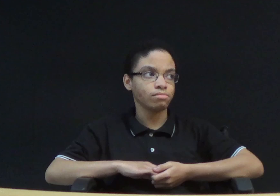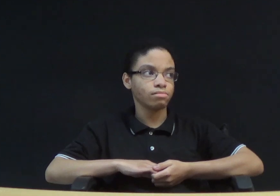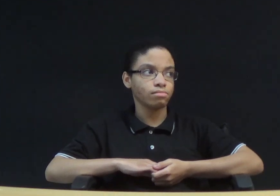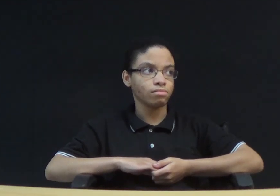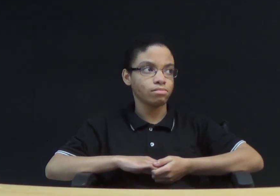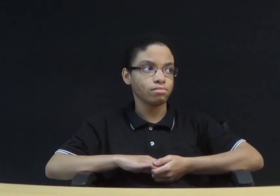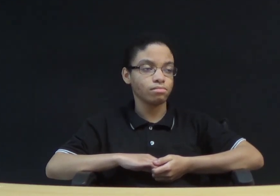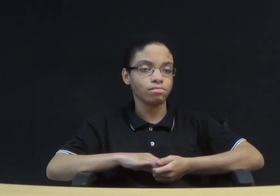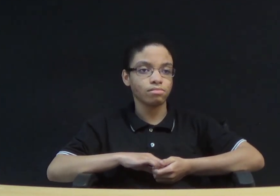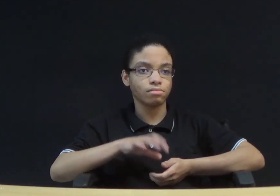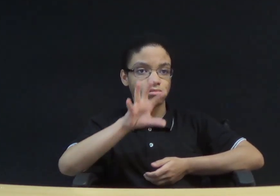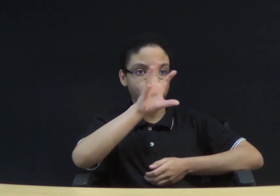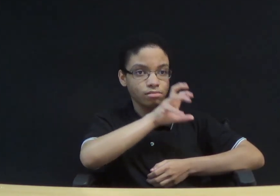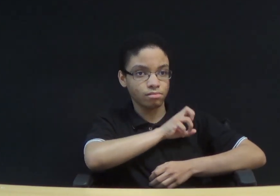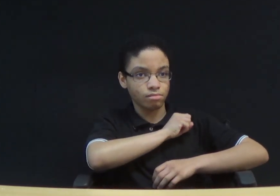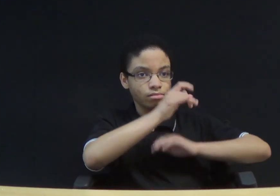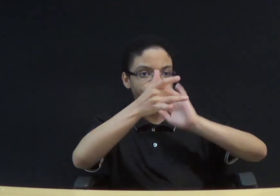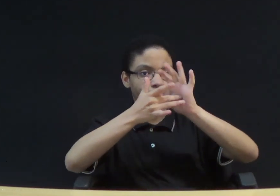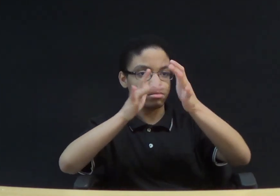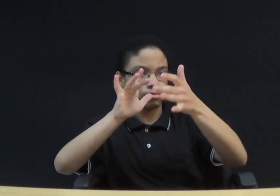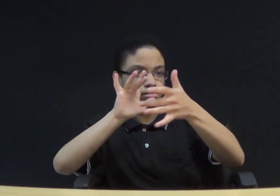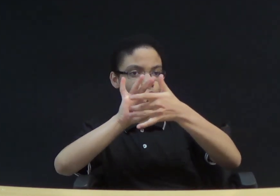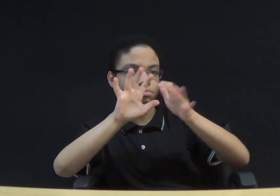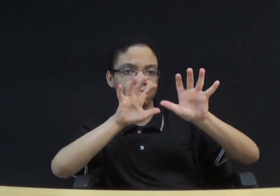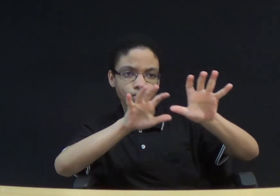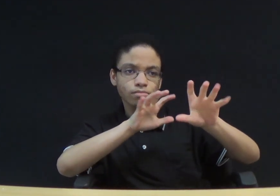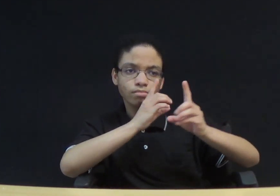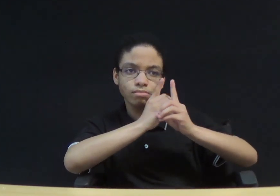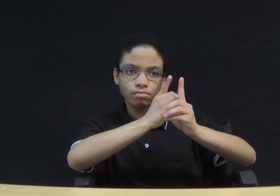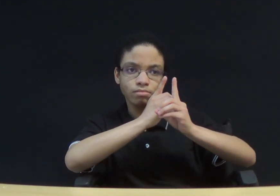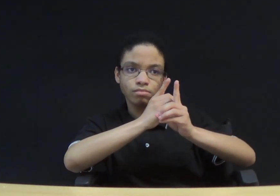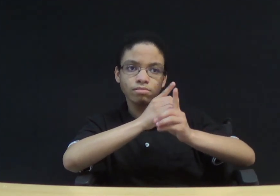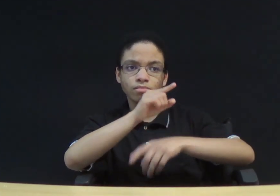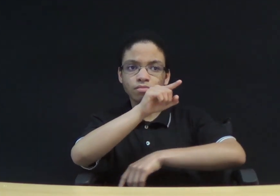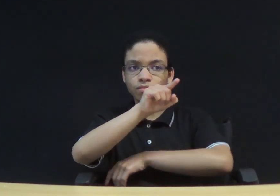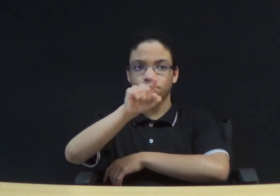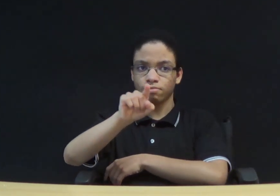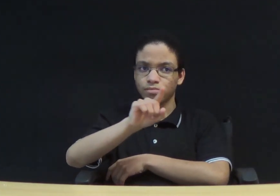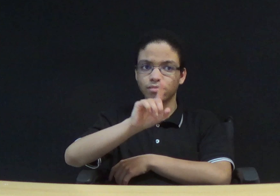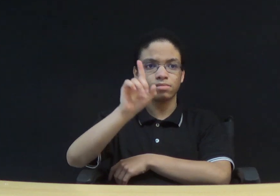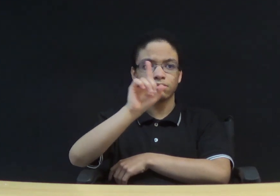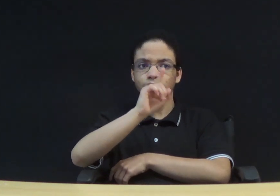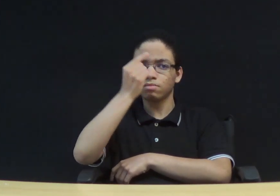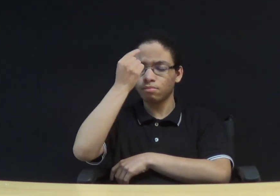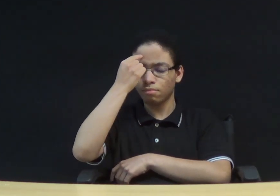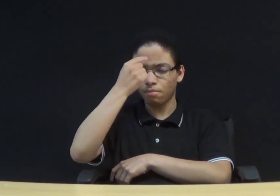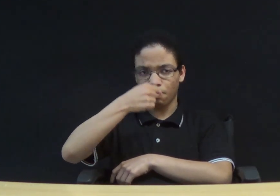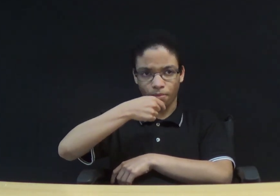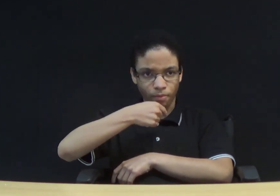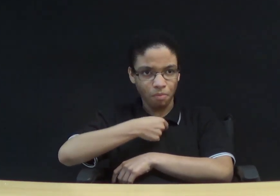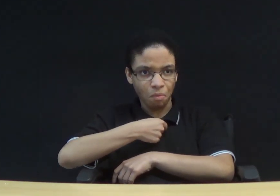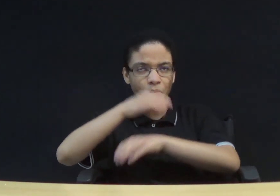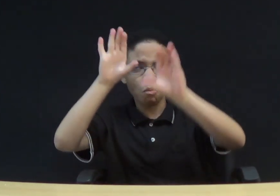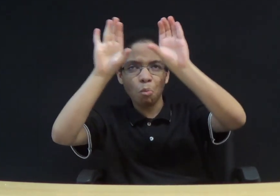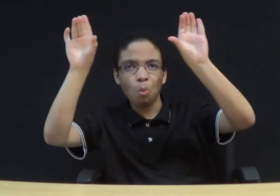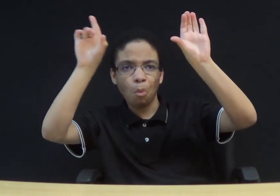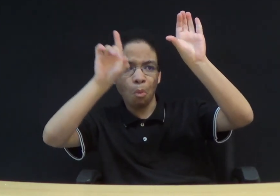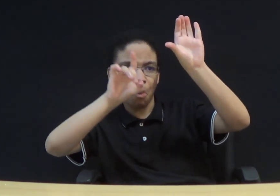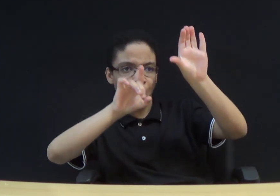O amor de Jesus por seus discípulos Não pensem que vim abolir a lei ou os profetas. Não vim abolir, mas